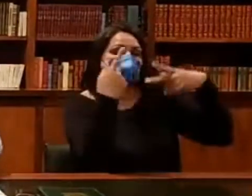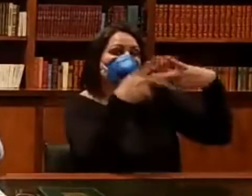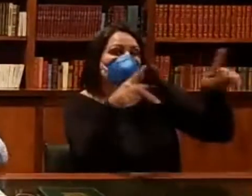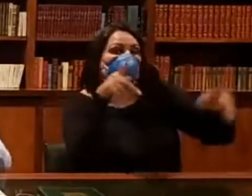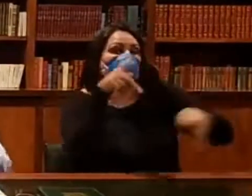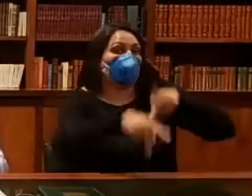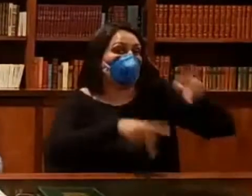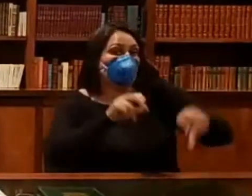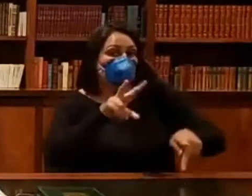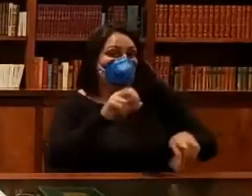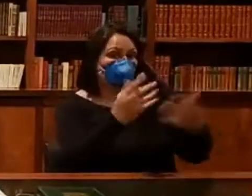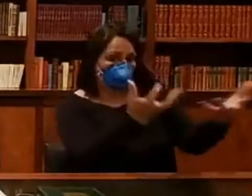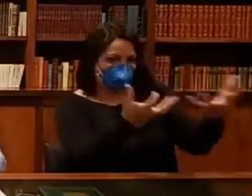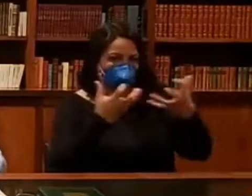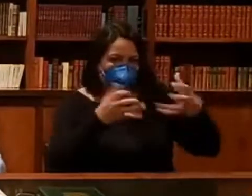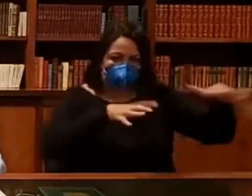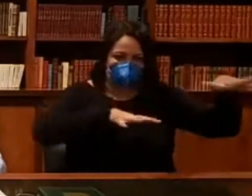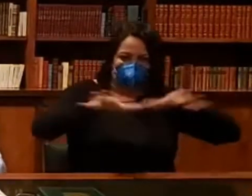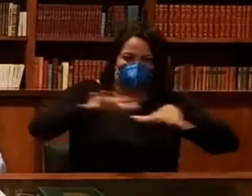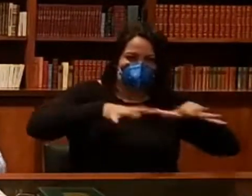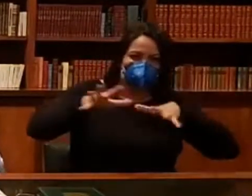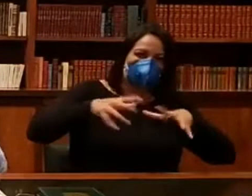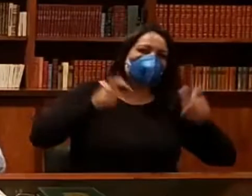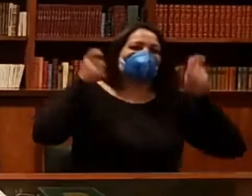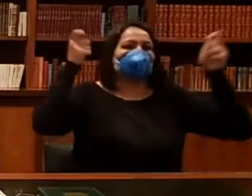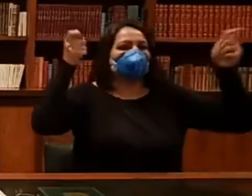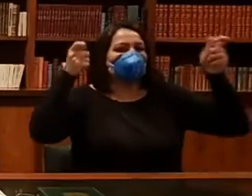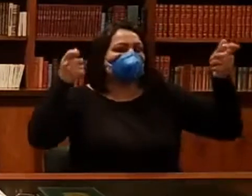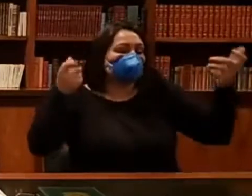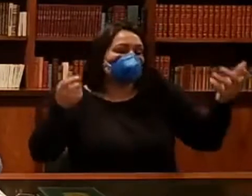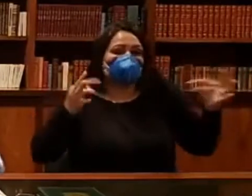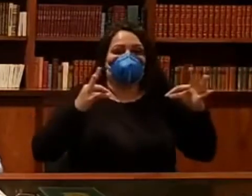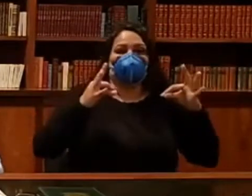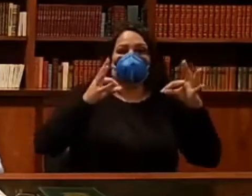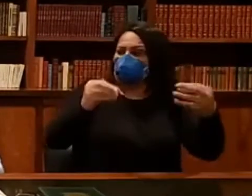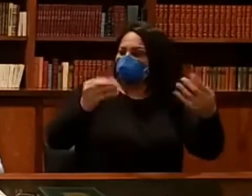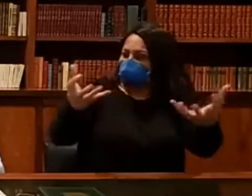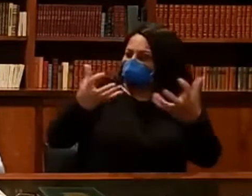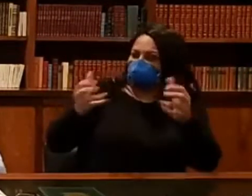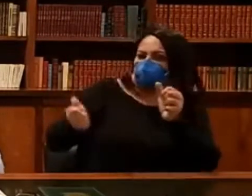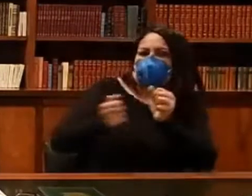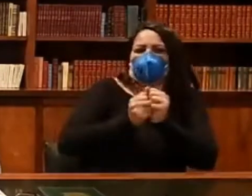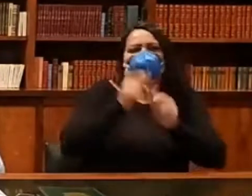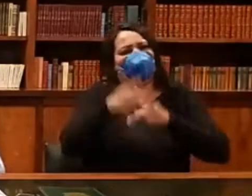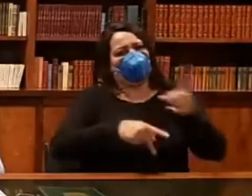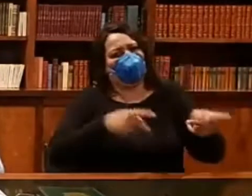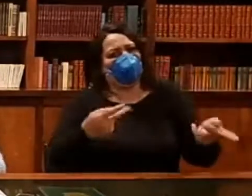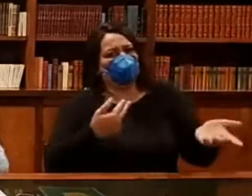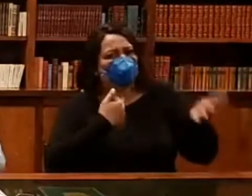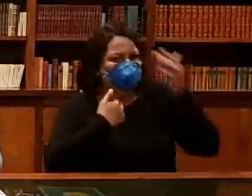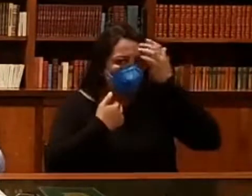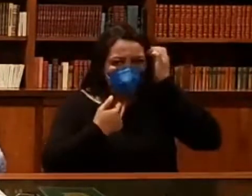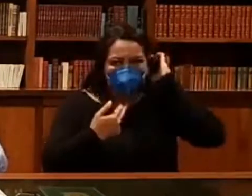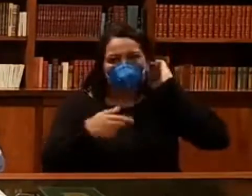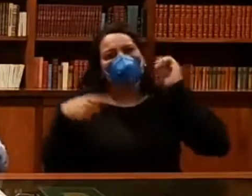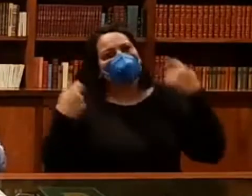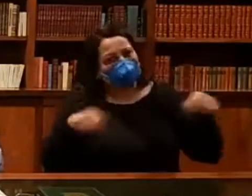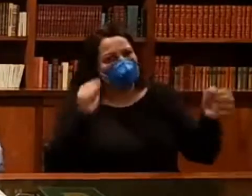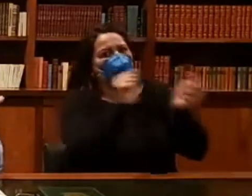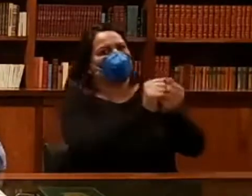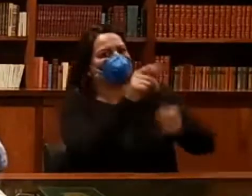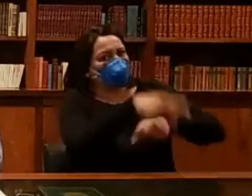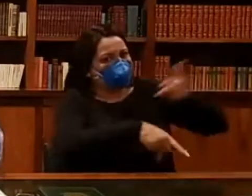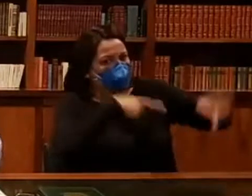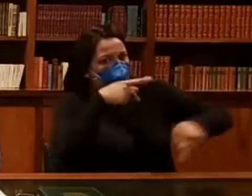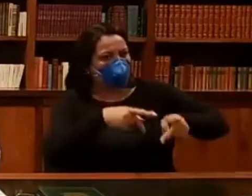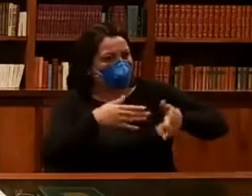popular espontâneo. Eu vou como político, né? Todo mundo quer estar junto com o povo, mas não pode ser só durante as eleições. Tem que ser durante o